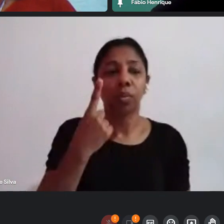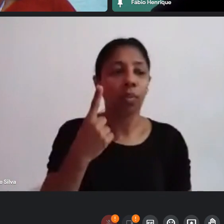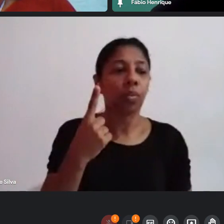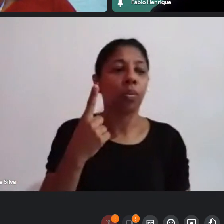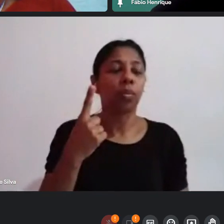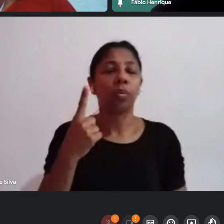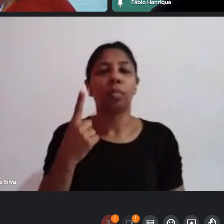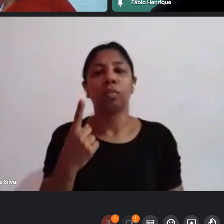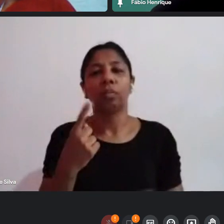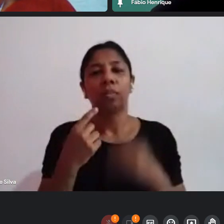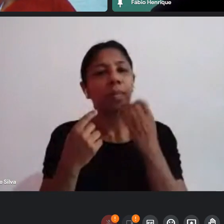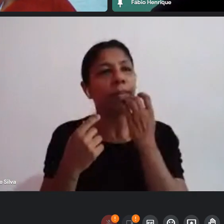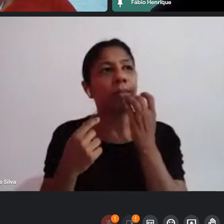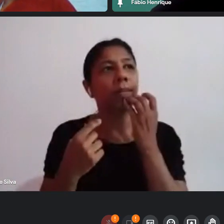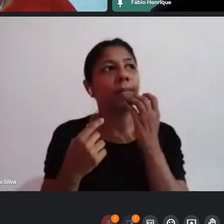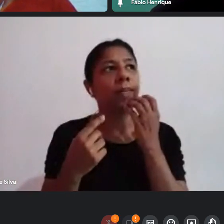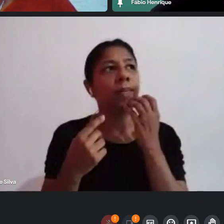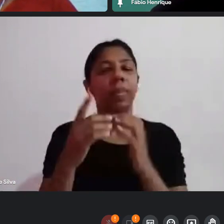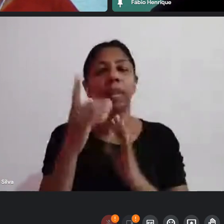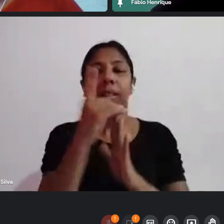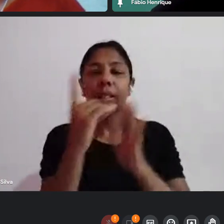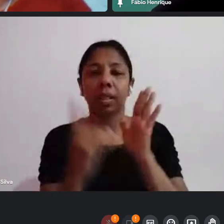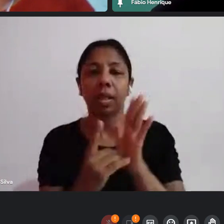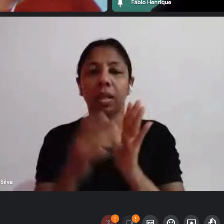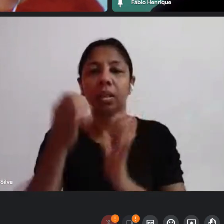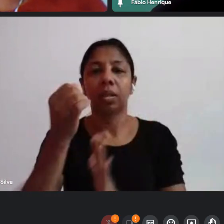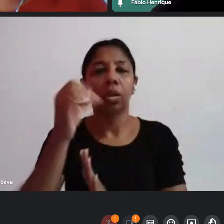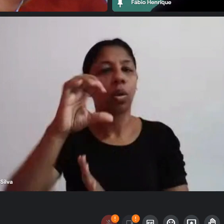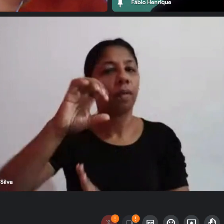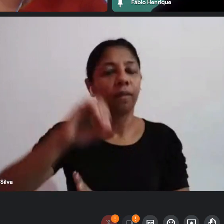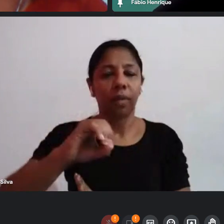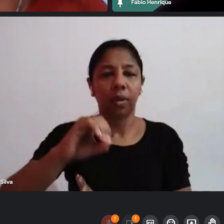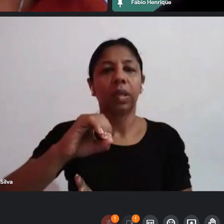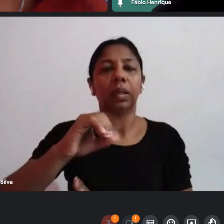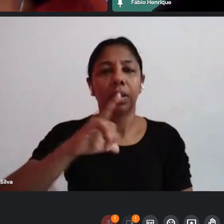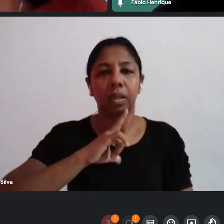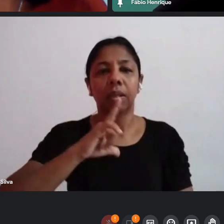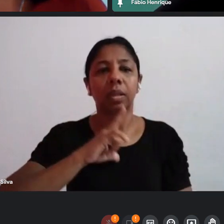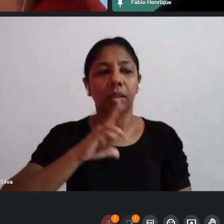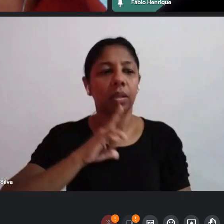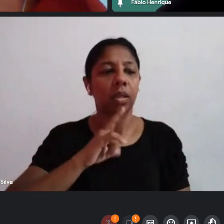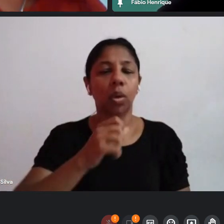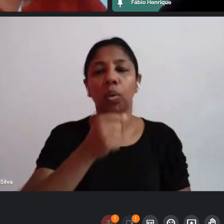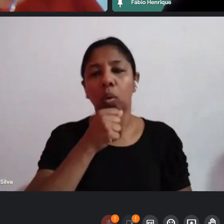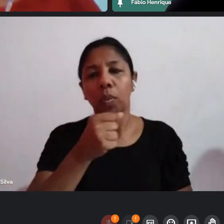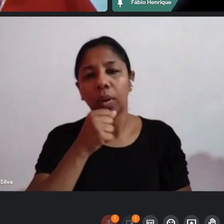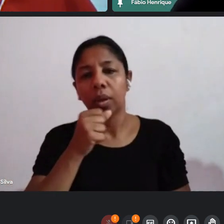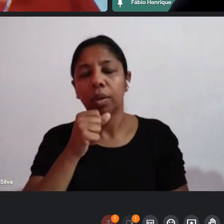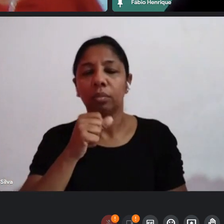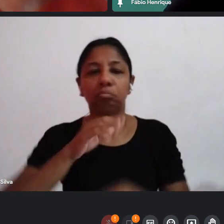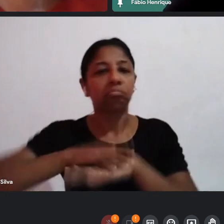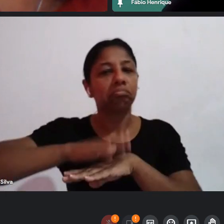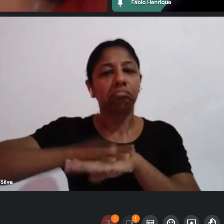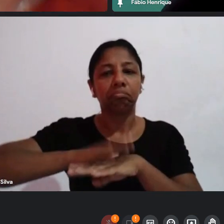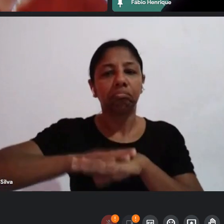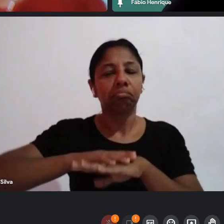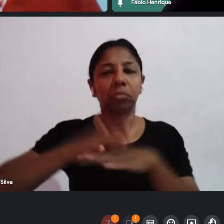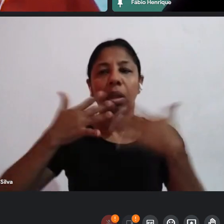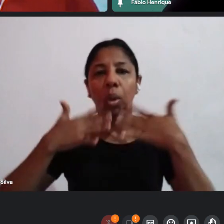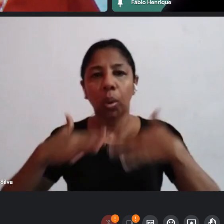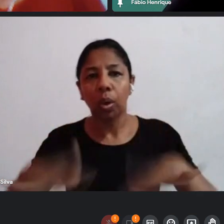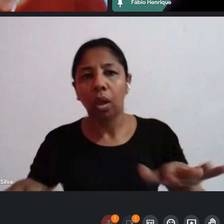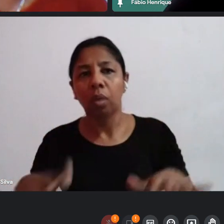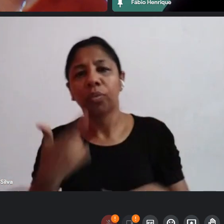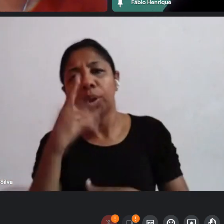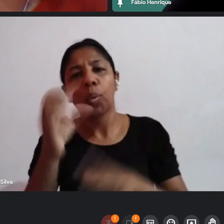na década de 90 um documentário que foi feito por ele espontaneamente e e tem outras produções